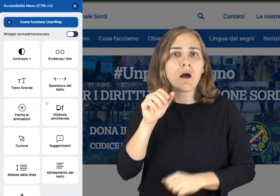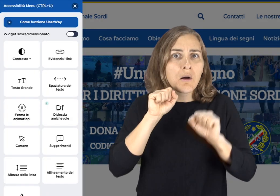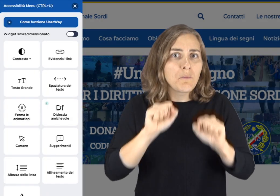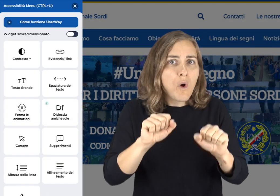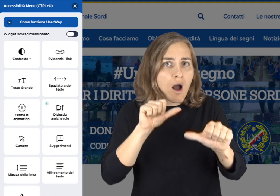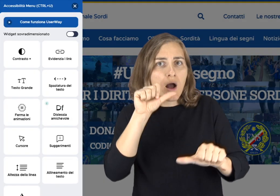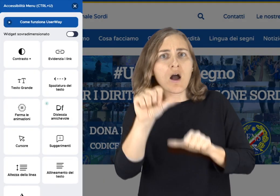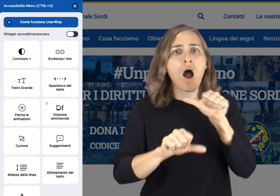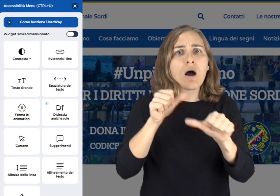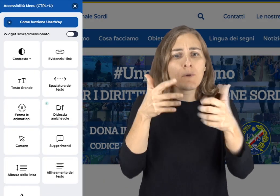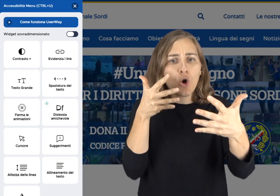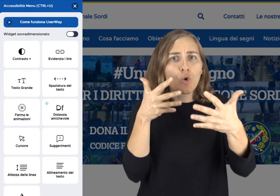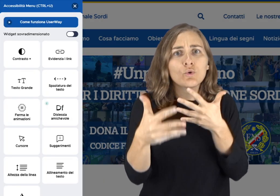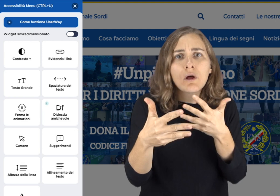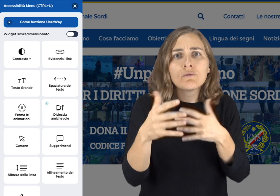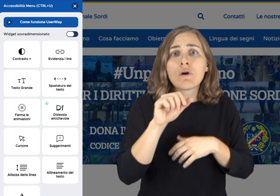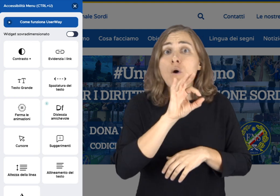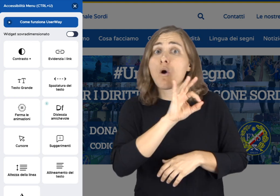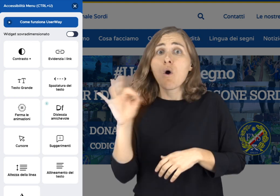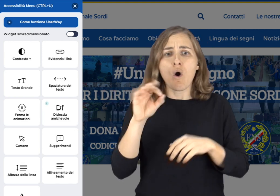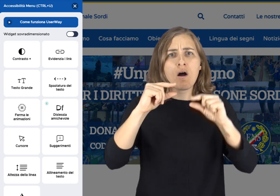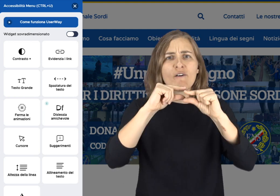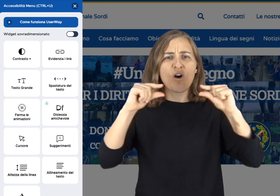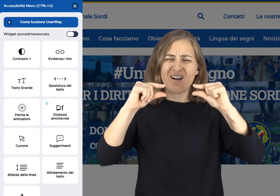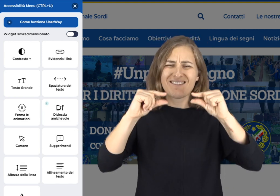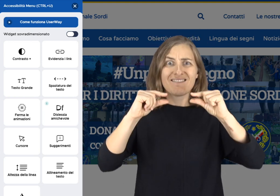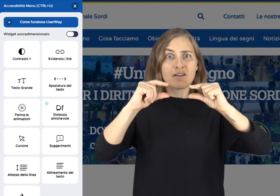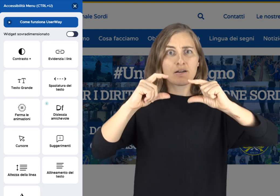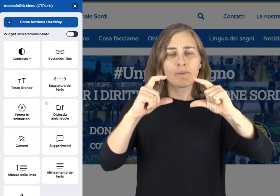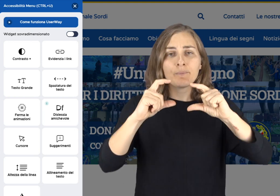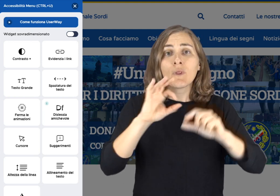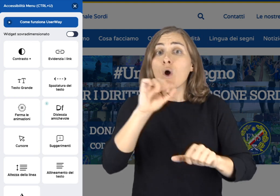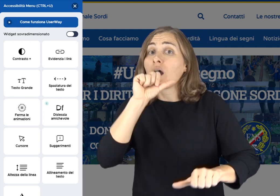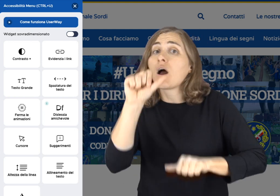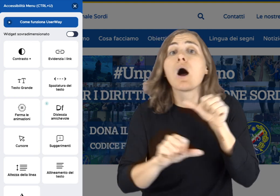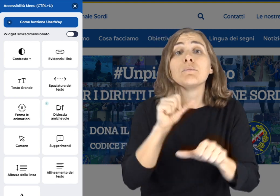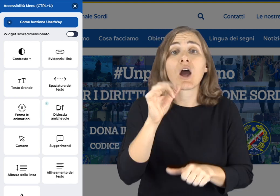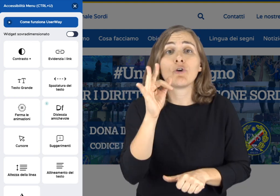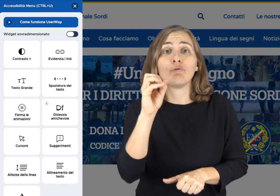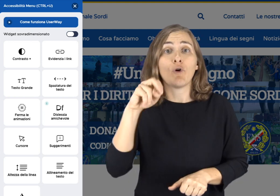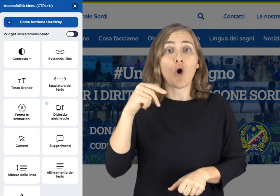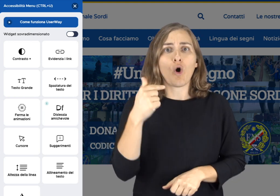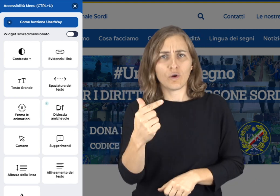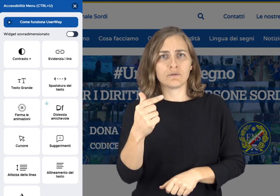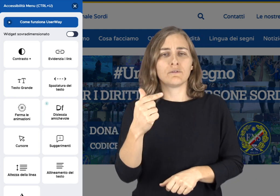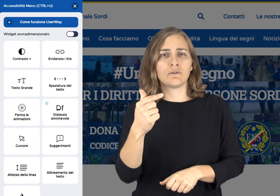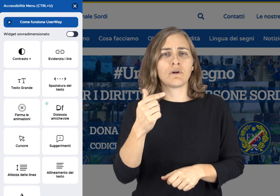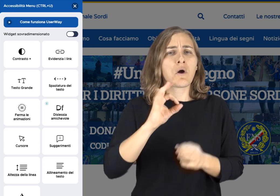ad esempio ingrandendo il testo, cambiando il font o modificando il contrasto per un'esperienza di lettura piacevole.